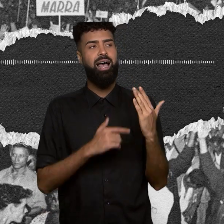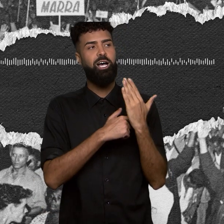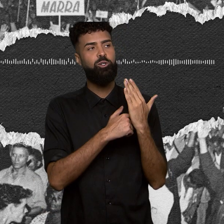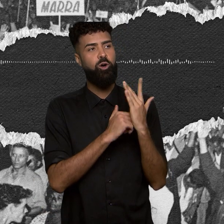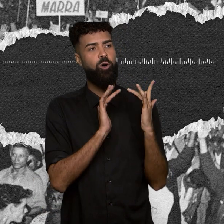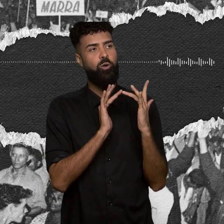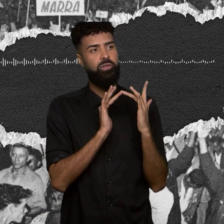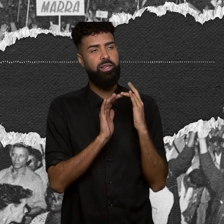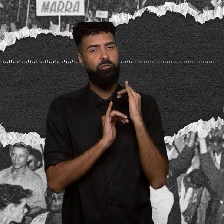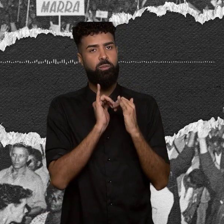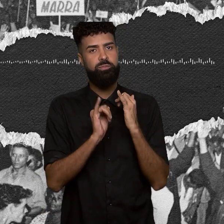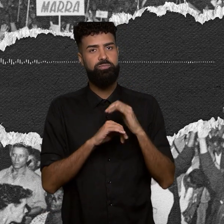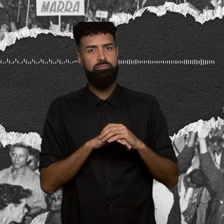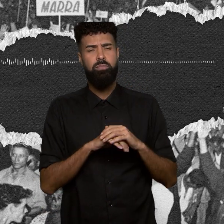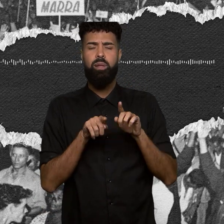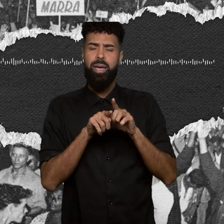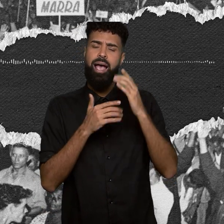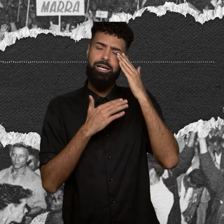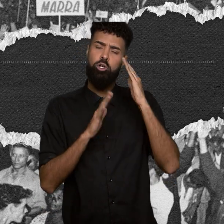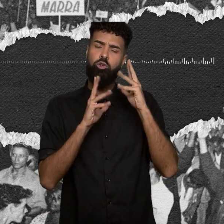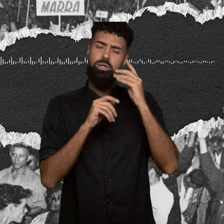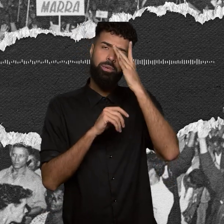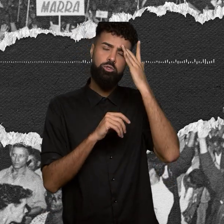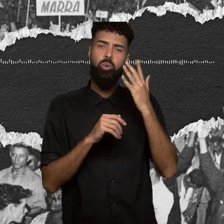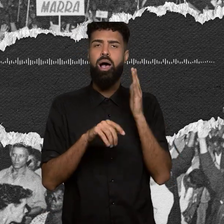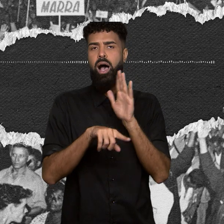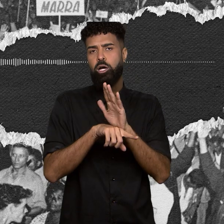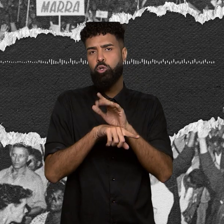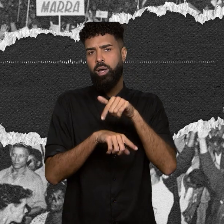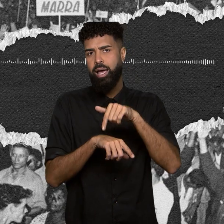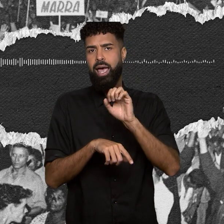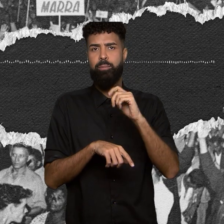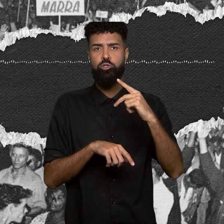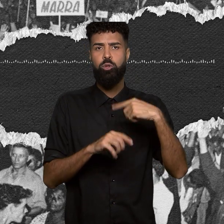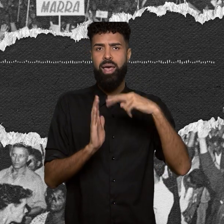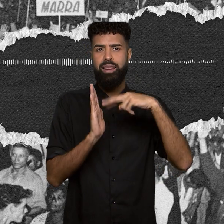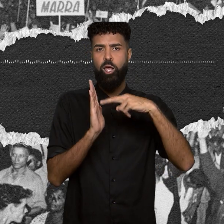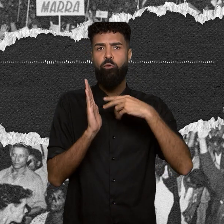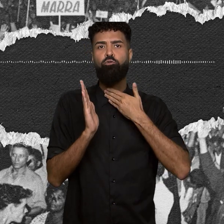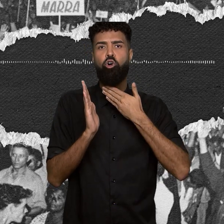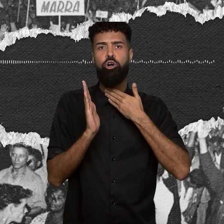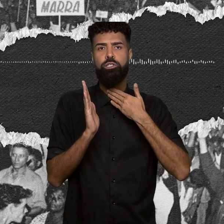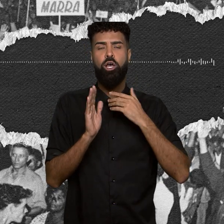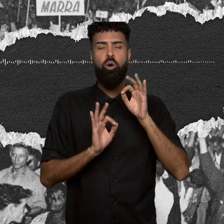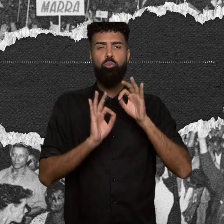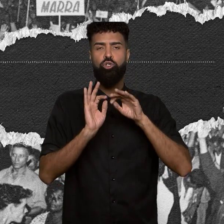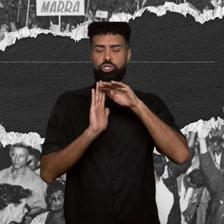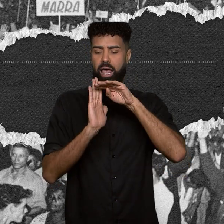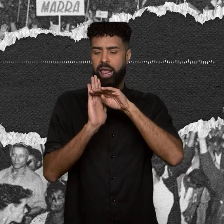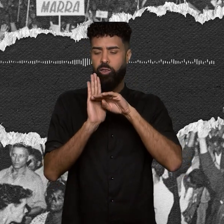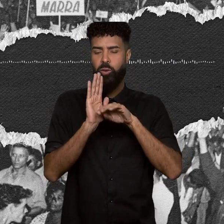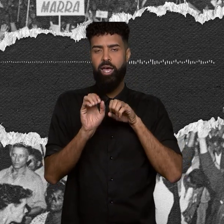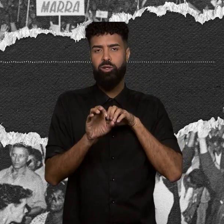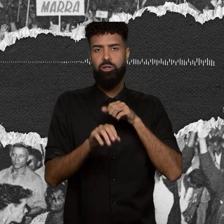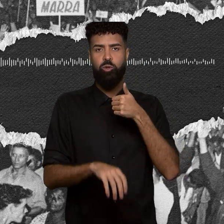E as pessoas que toparam contribuir com esse episódio, lendo os projetos para a educação de 1964. José